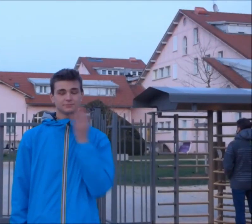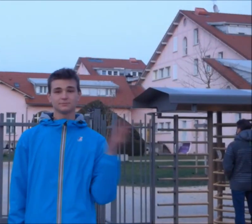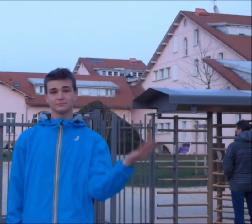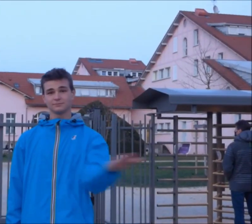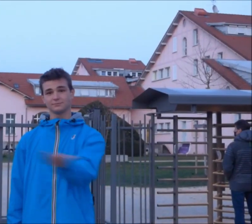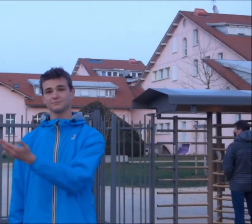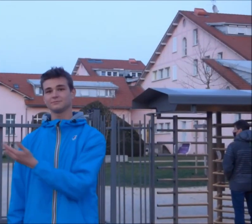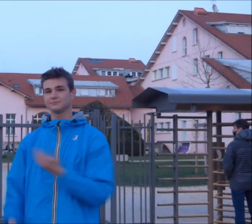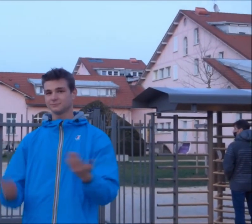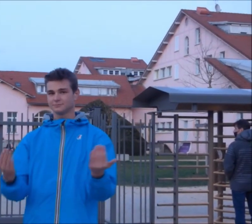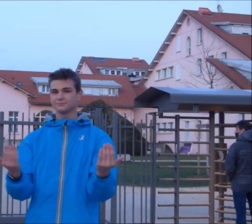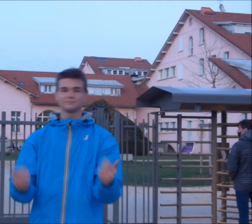Bonjour, suivez-moi.